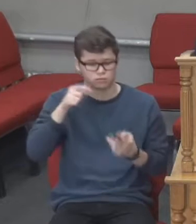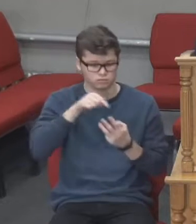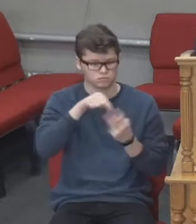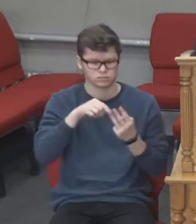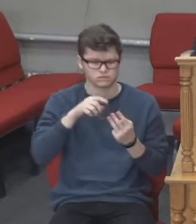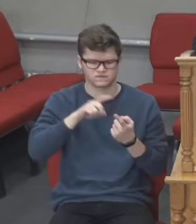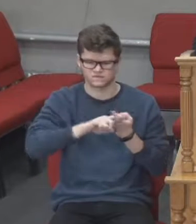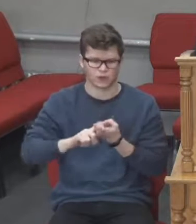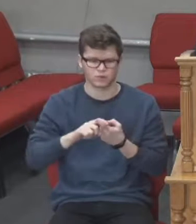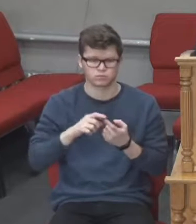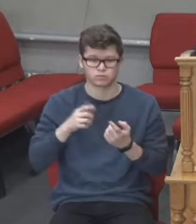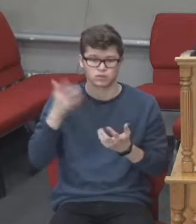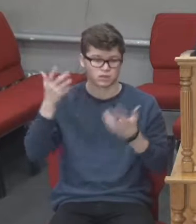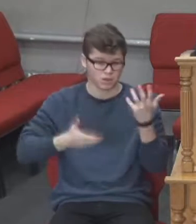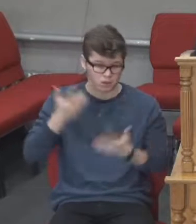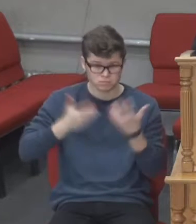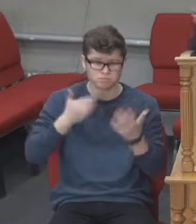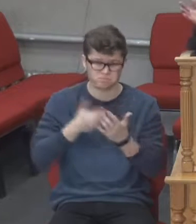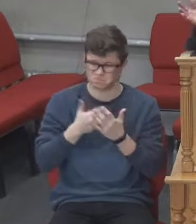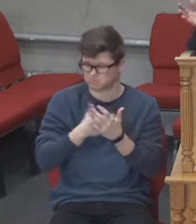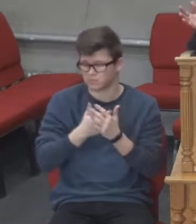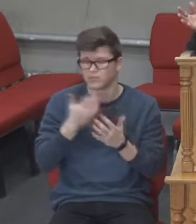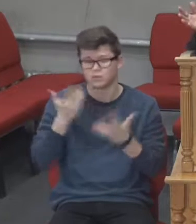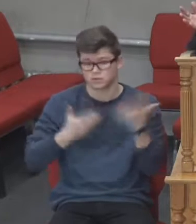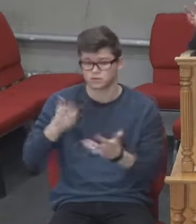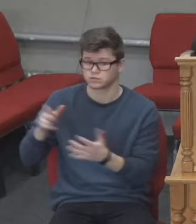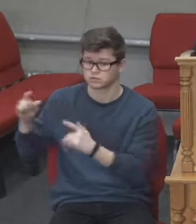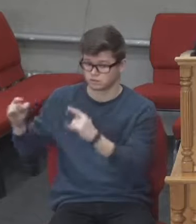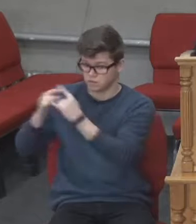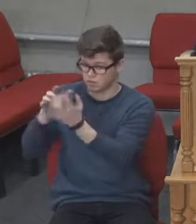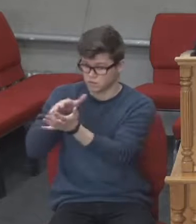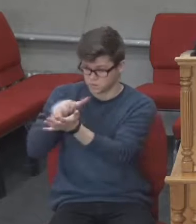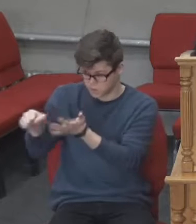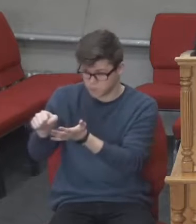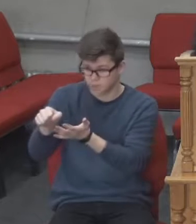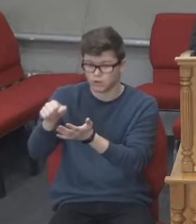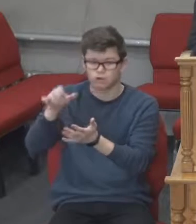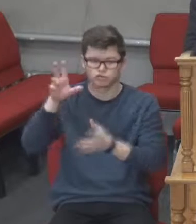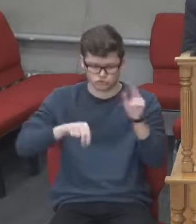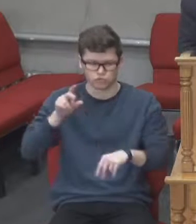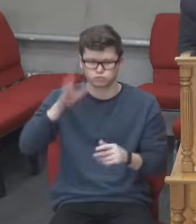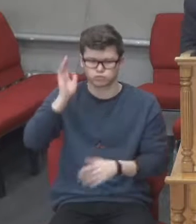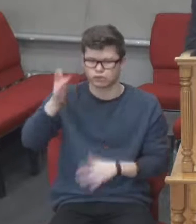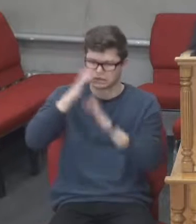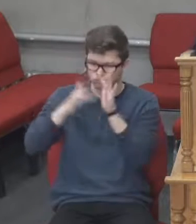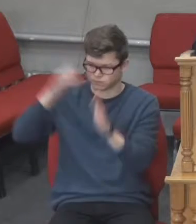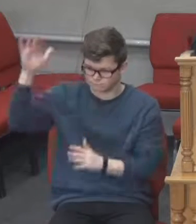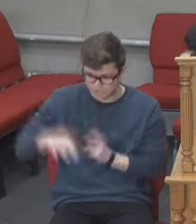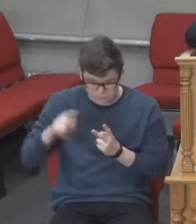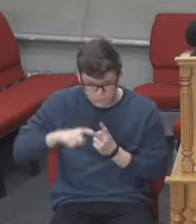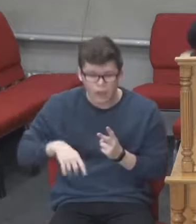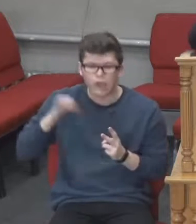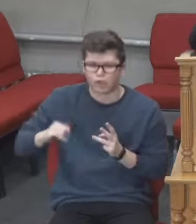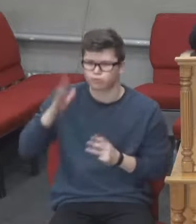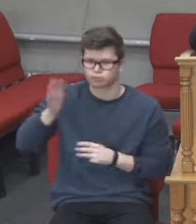Єрусалим, як зруйнується храм, це буде прихід Христа, це буде кінець віку. Але Христос,